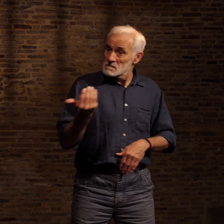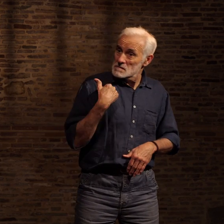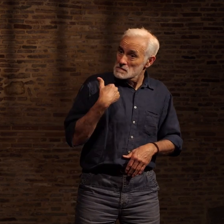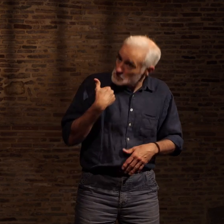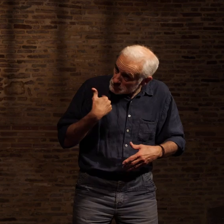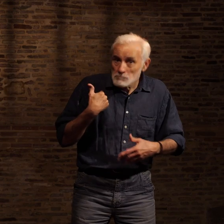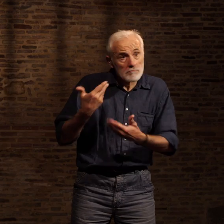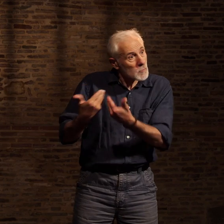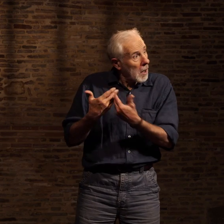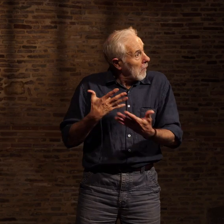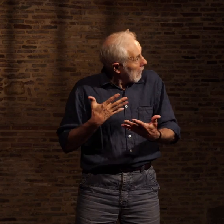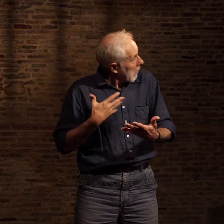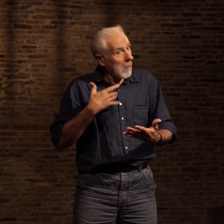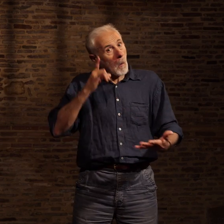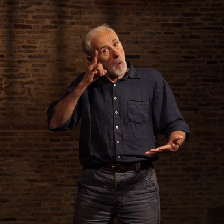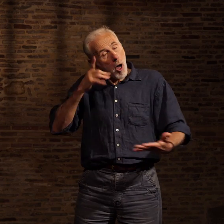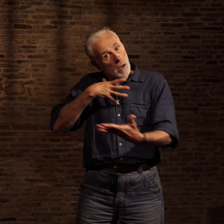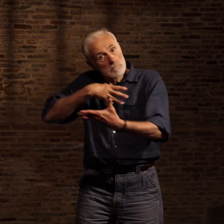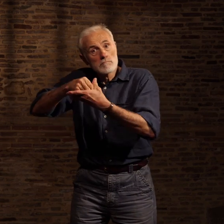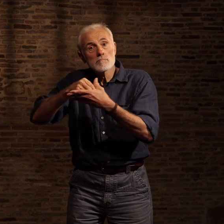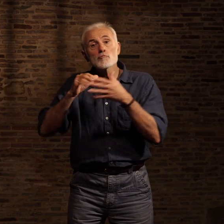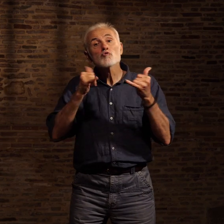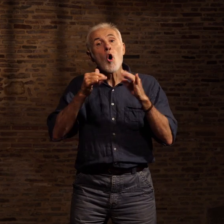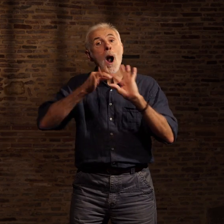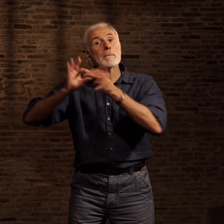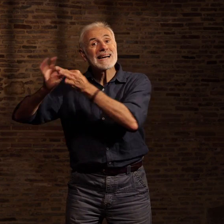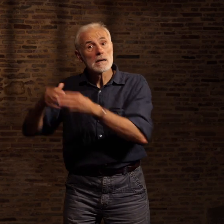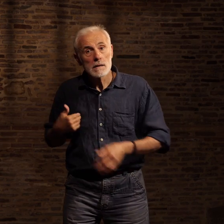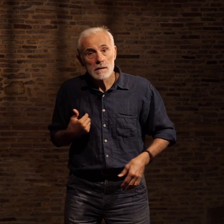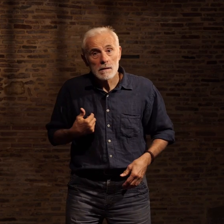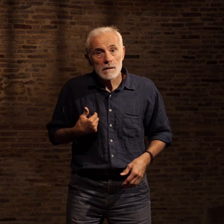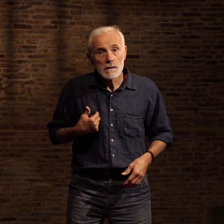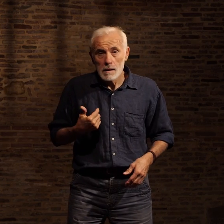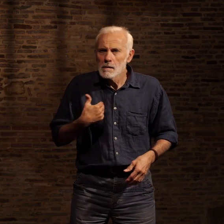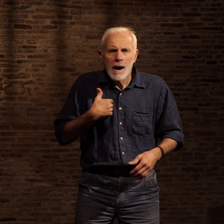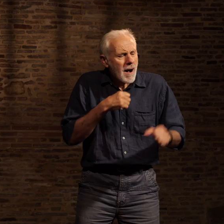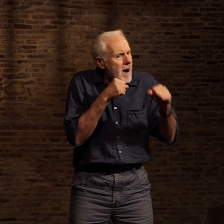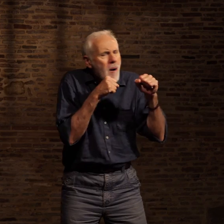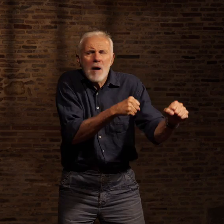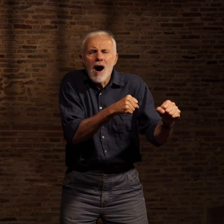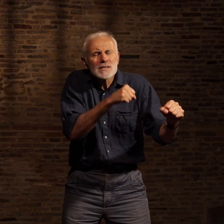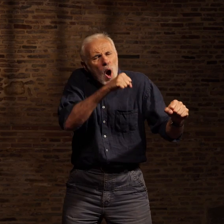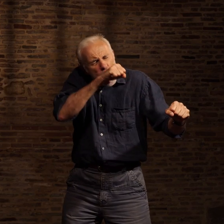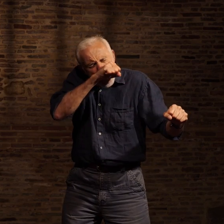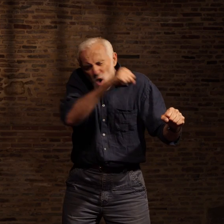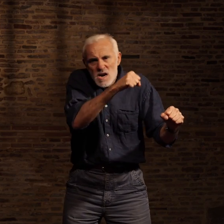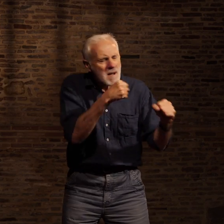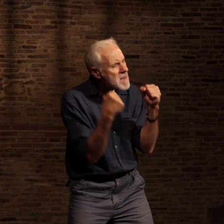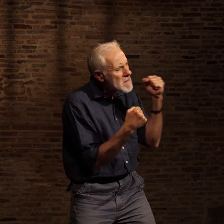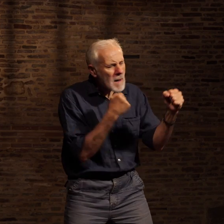Jeux olympiques. J'aimais la boxe. Mais je ne tenais pas à prolonger ma carrière militaire au risque de ne